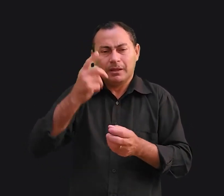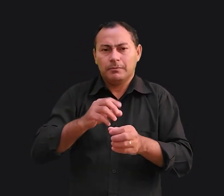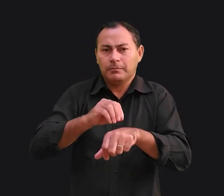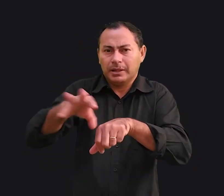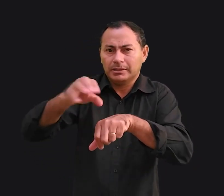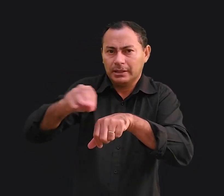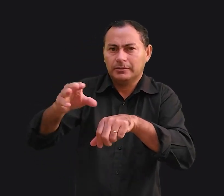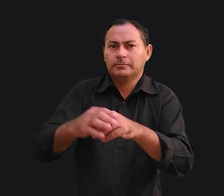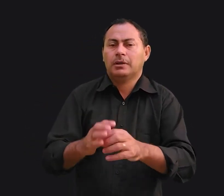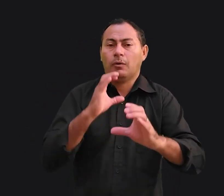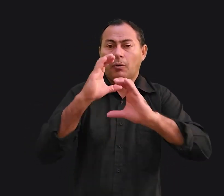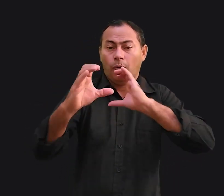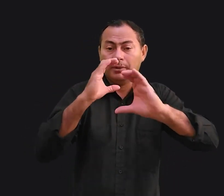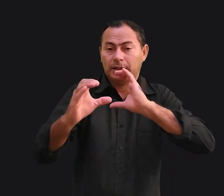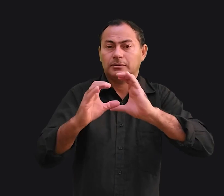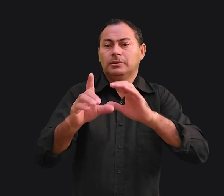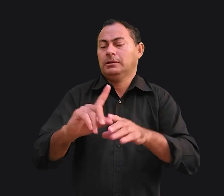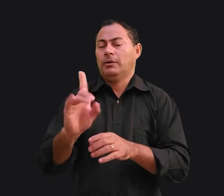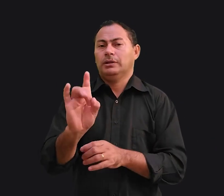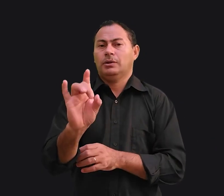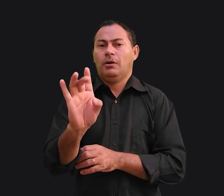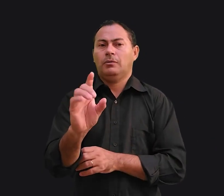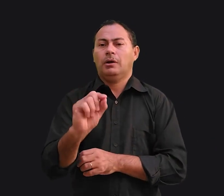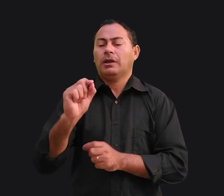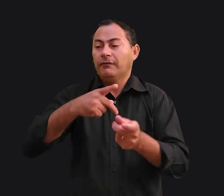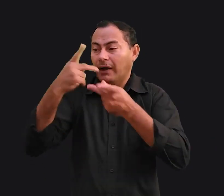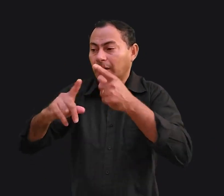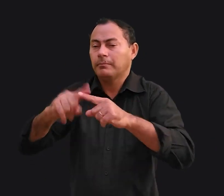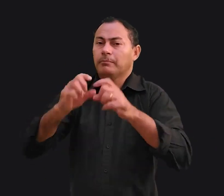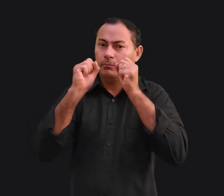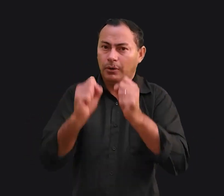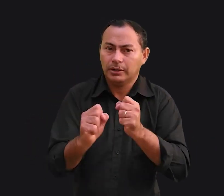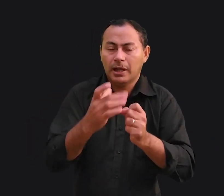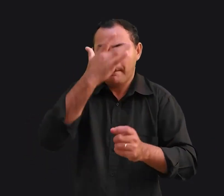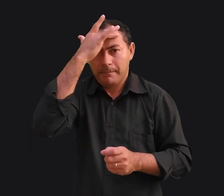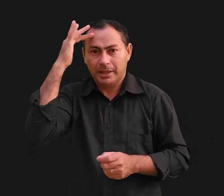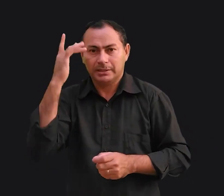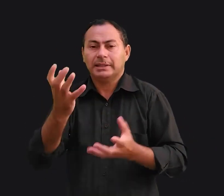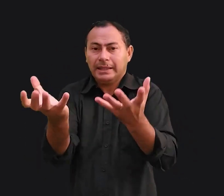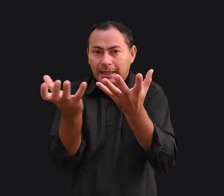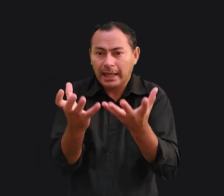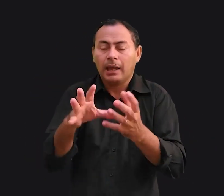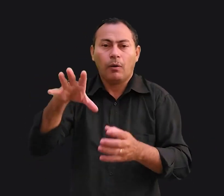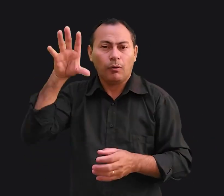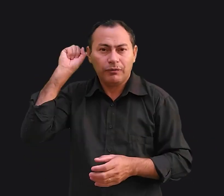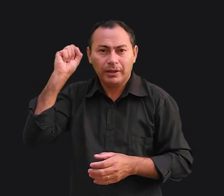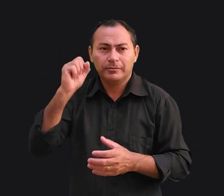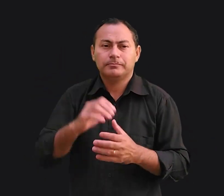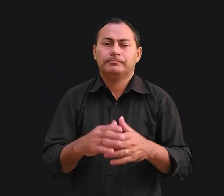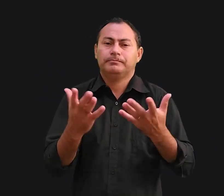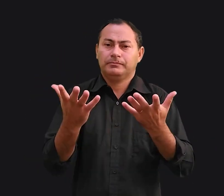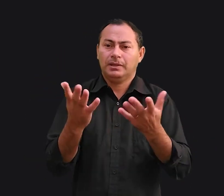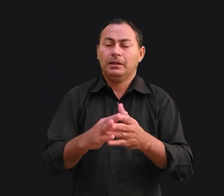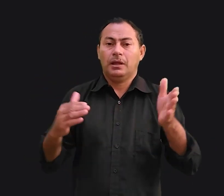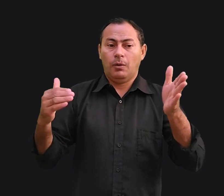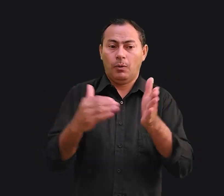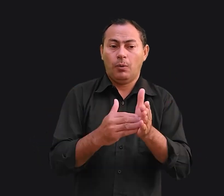passada. Comunicação não é só o que foi dito, pode ser o que as pessoas querem ouvir. Essa última é